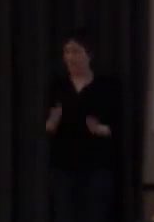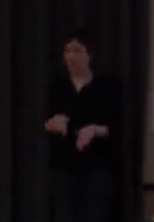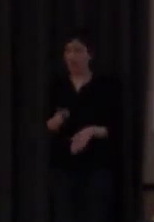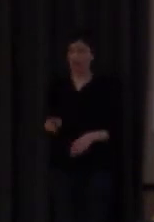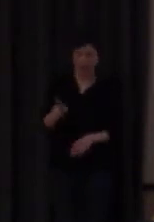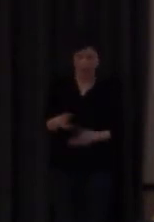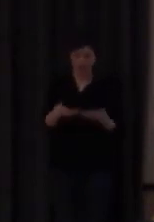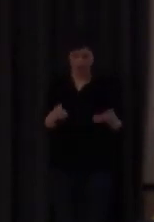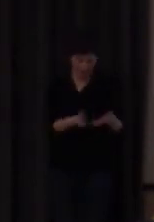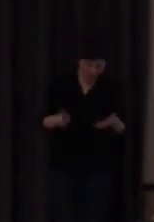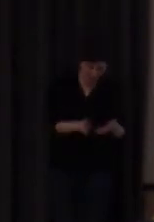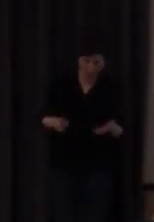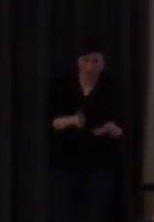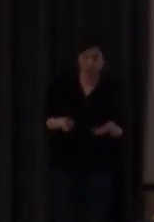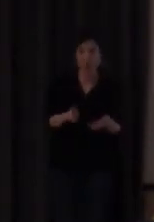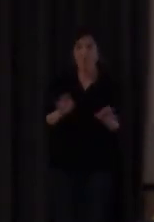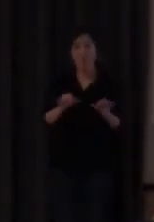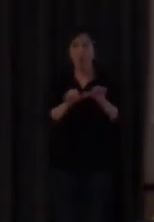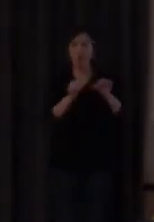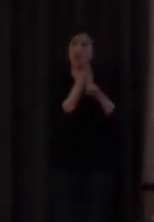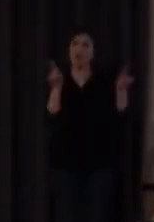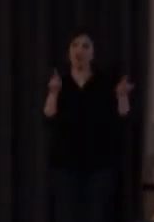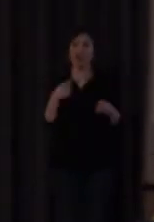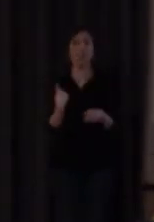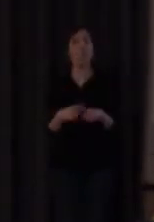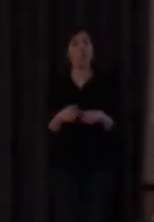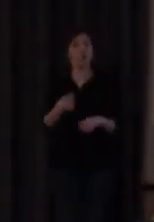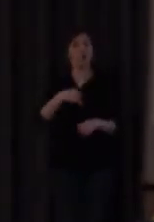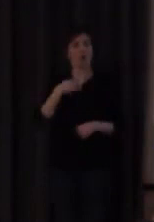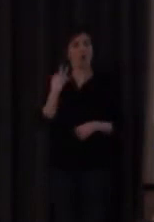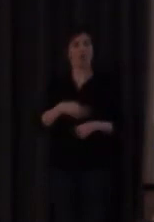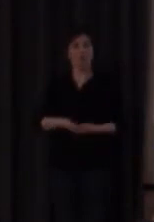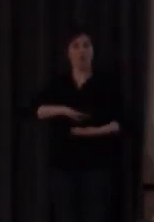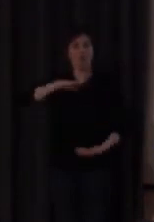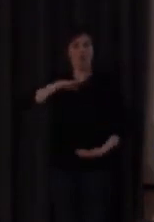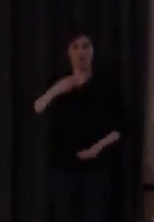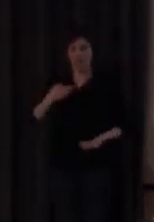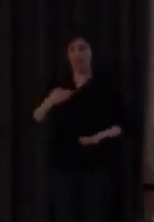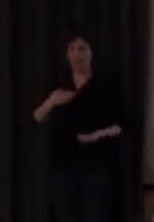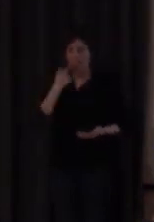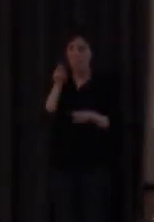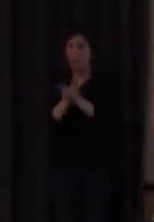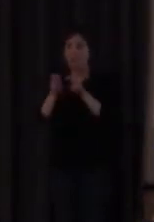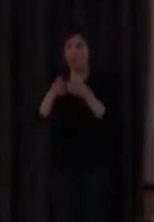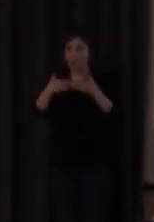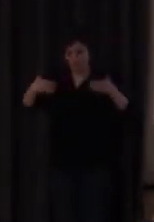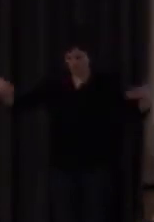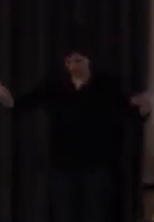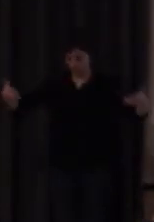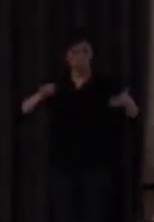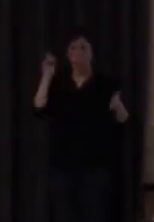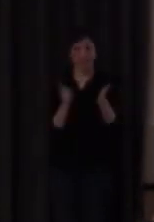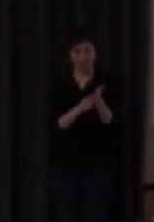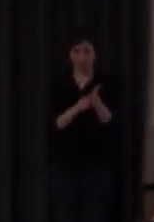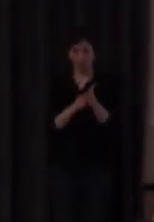pero bueno pero los procesos son distintos porque yo sí soy capaz o sea yo lo que busco es el significado completo de los enunciados